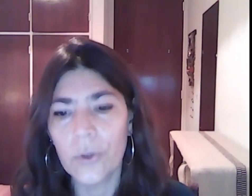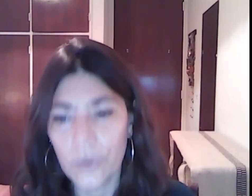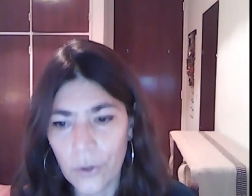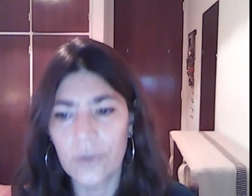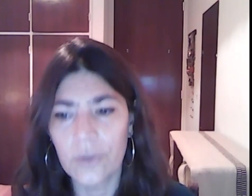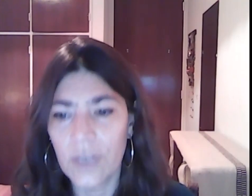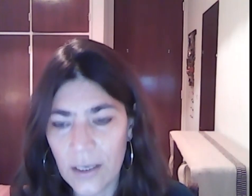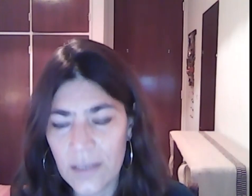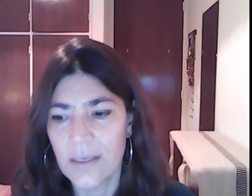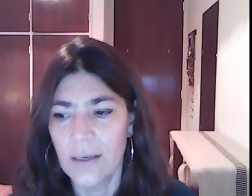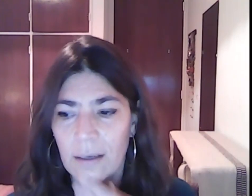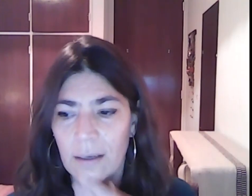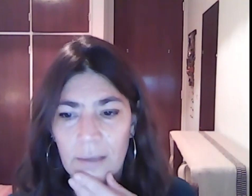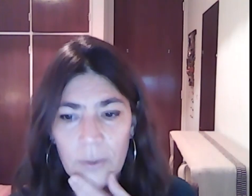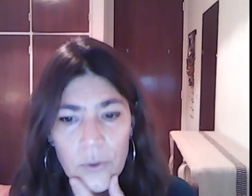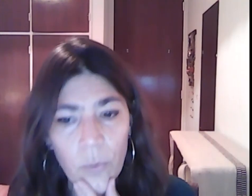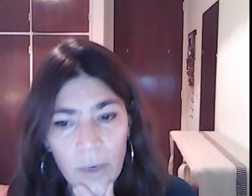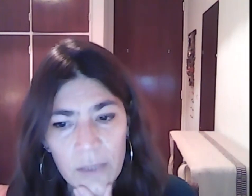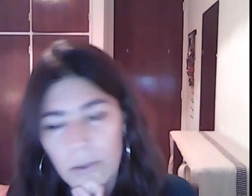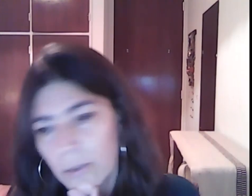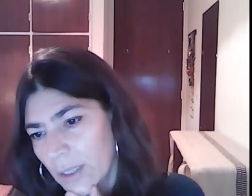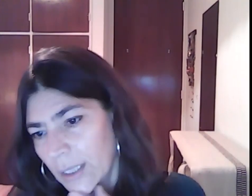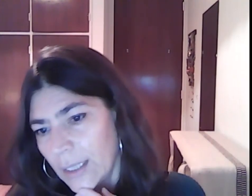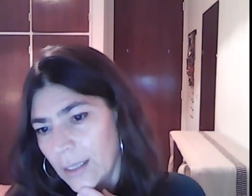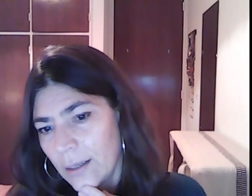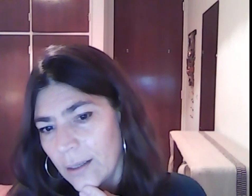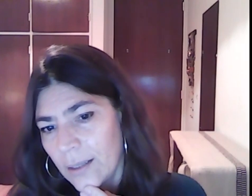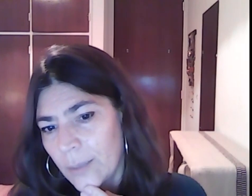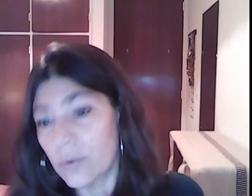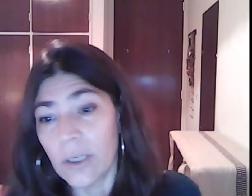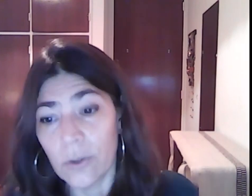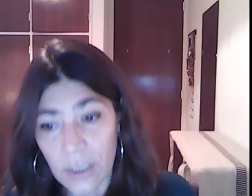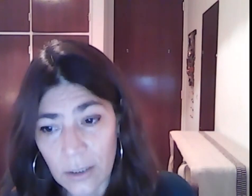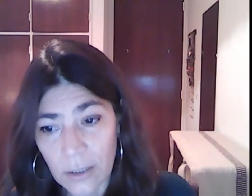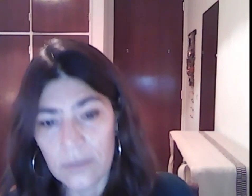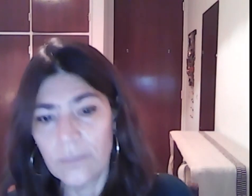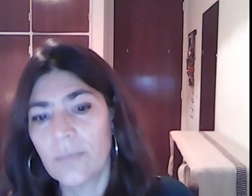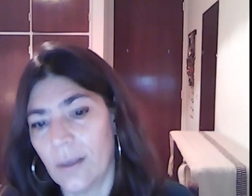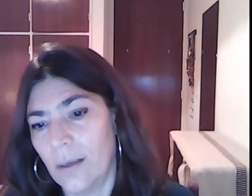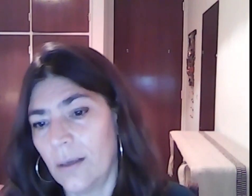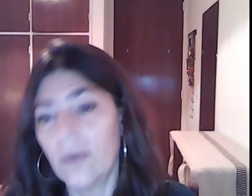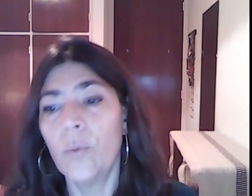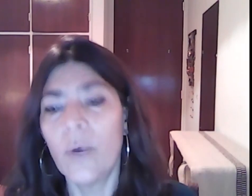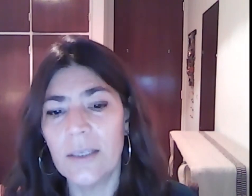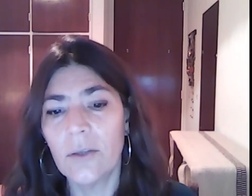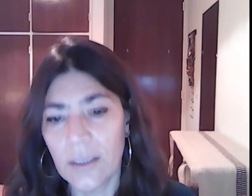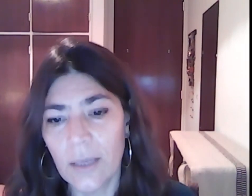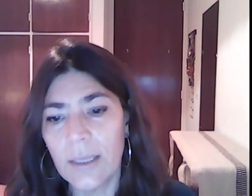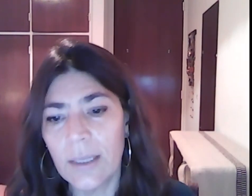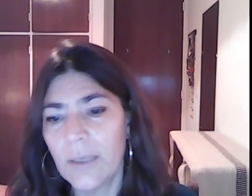2, 3, en el 4, digamos, un recorrido, que es cómo ha sido tratado el tema desde